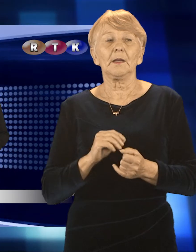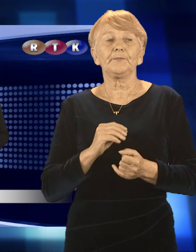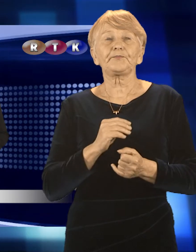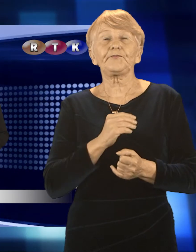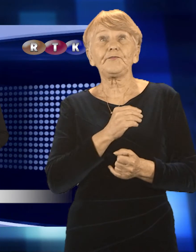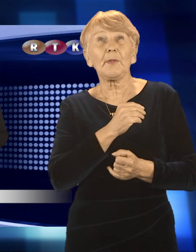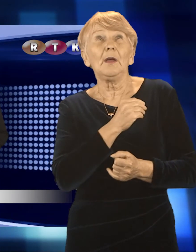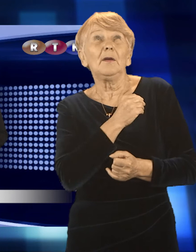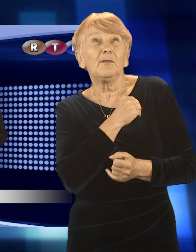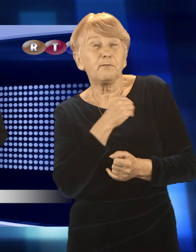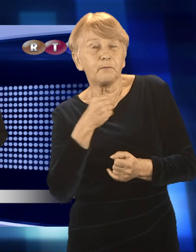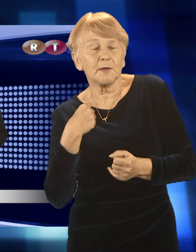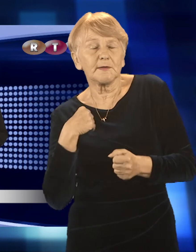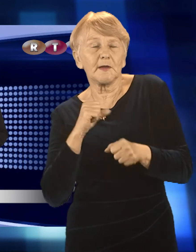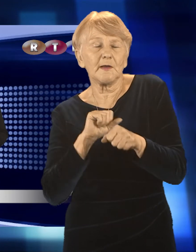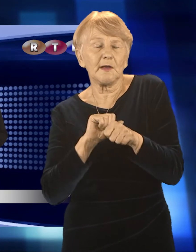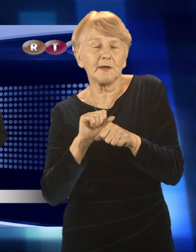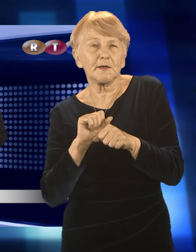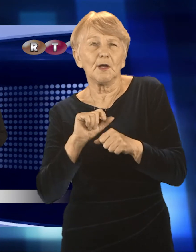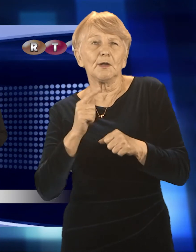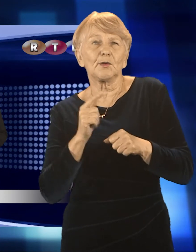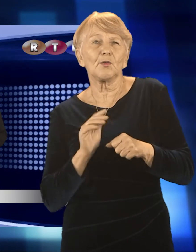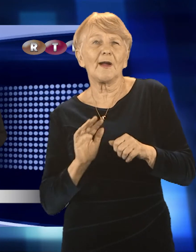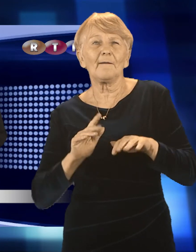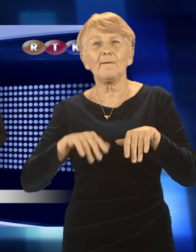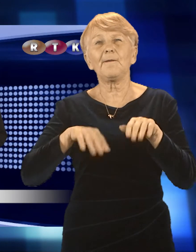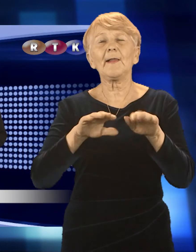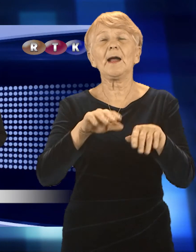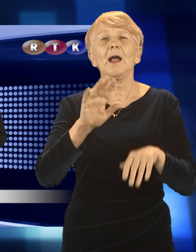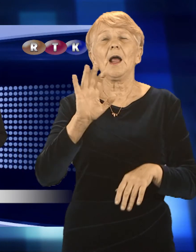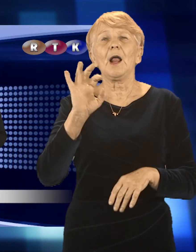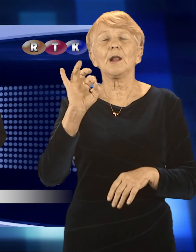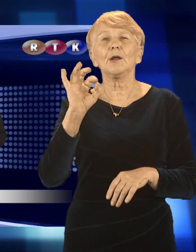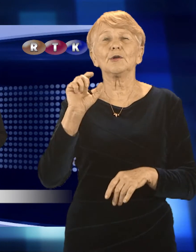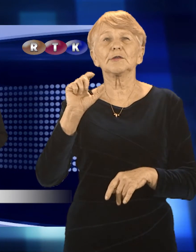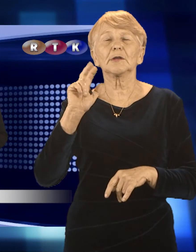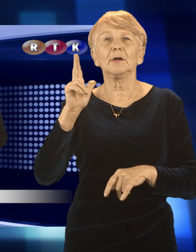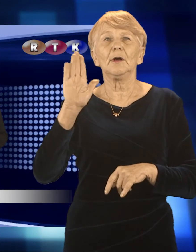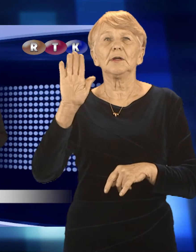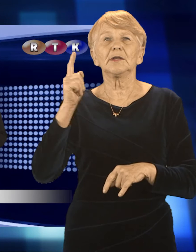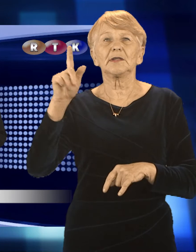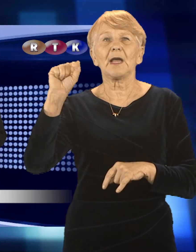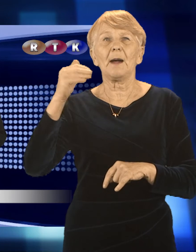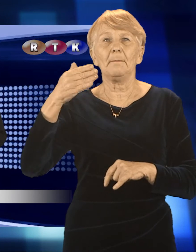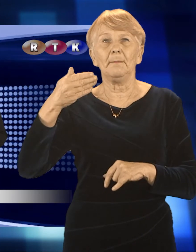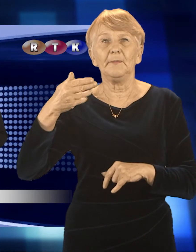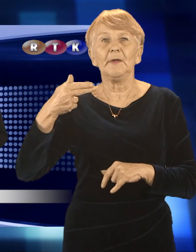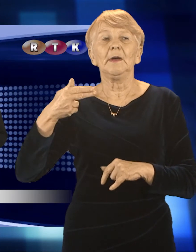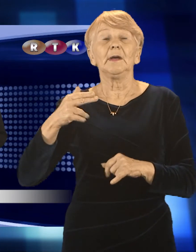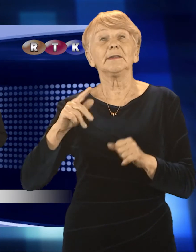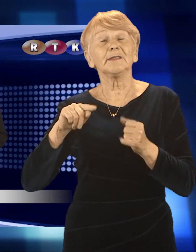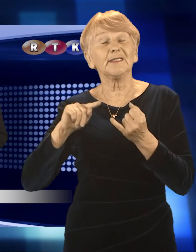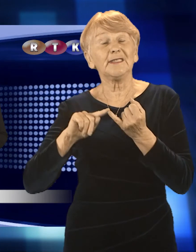W Polsce trwa druga fala lockdownu. Szczególnie dotknięte zostały branża fitness oraz gastronomia. Z naszą kamerą